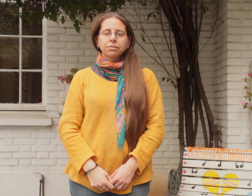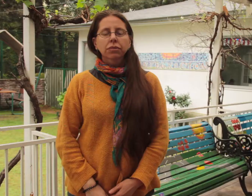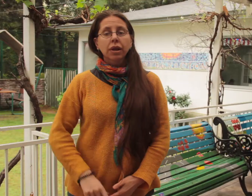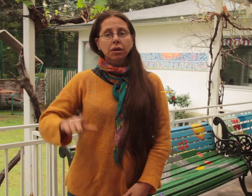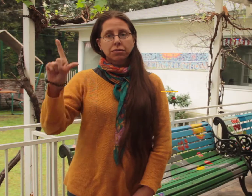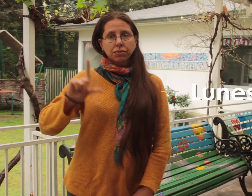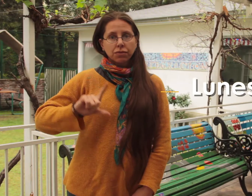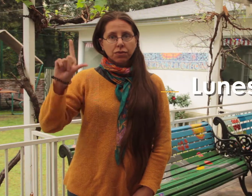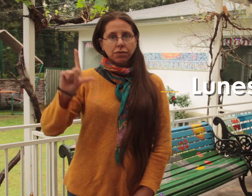Lunes